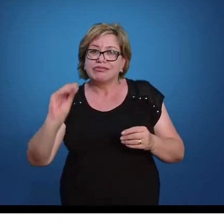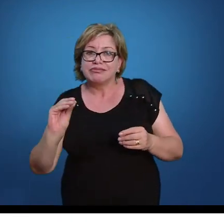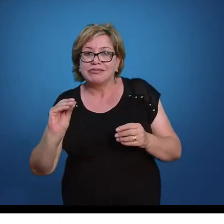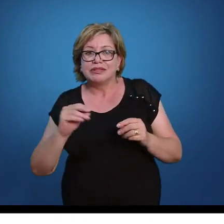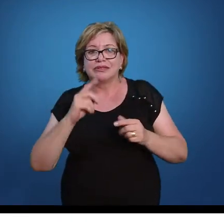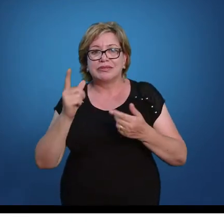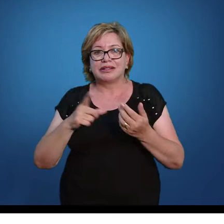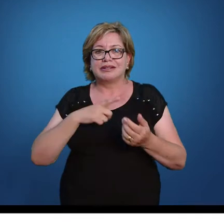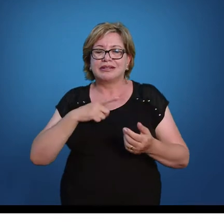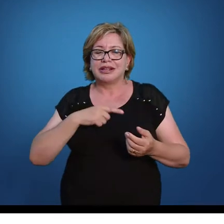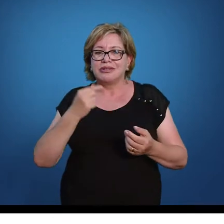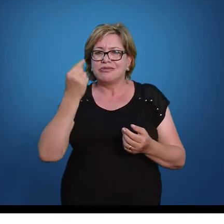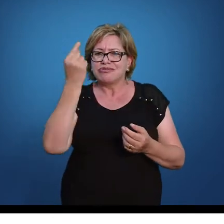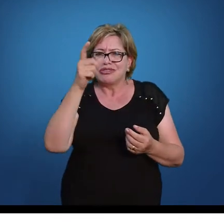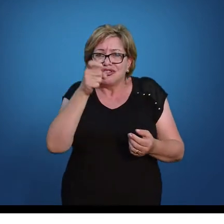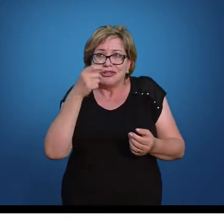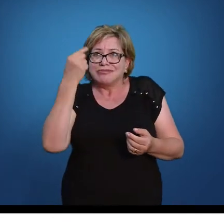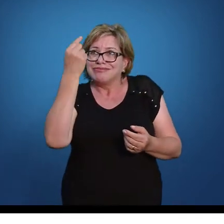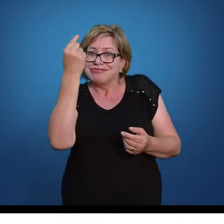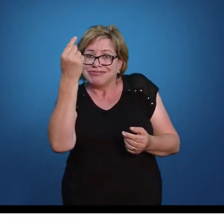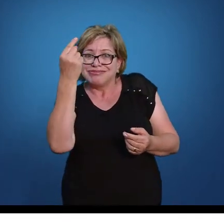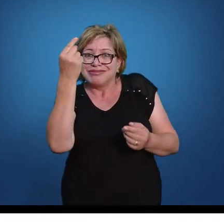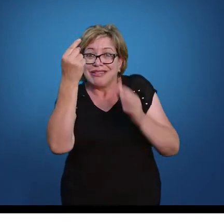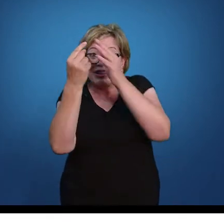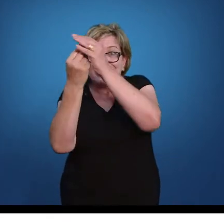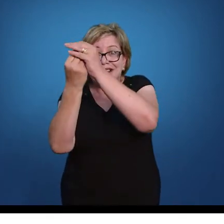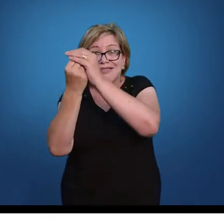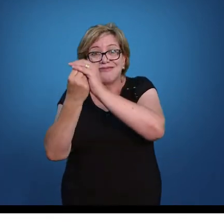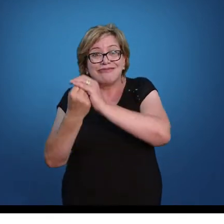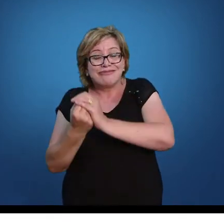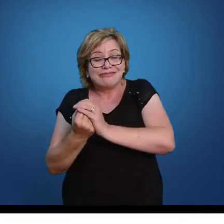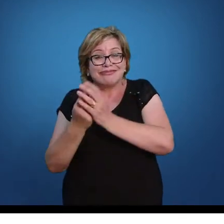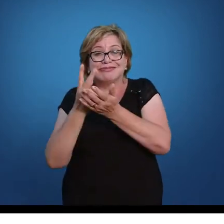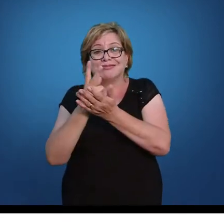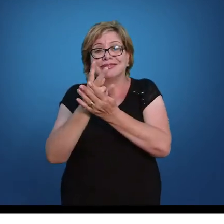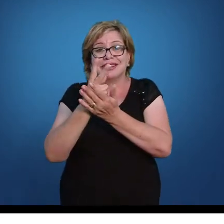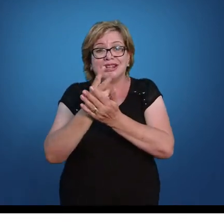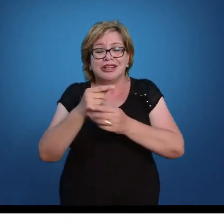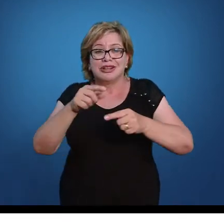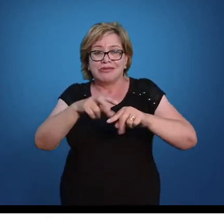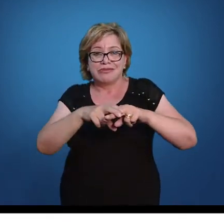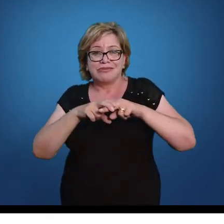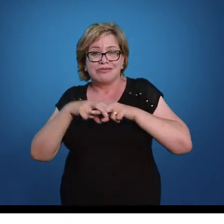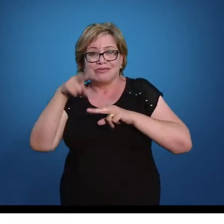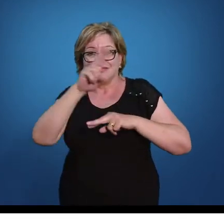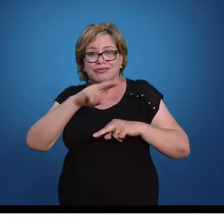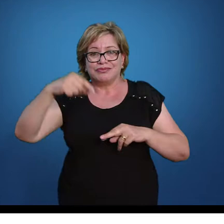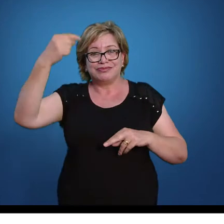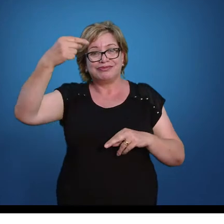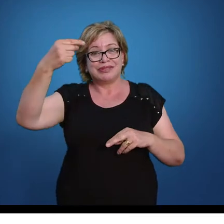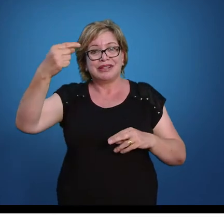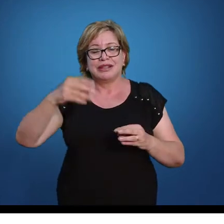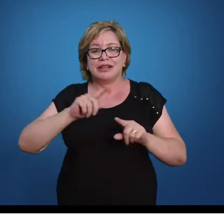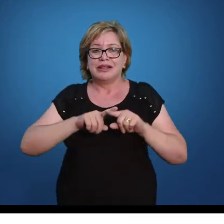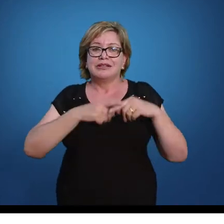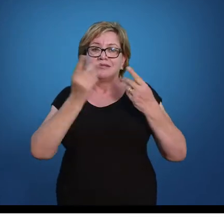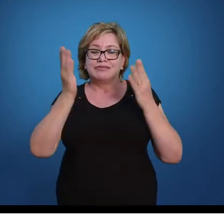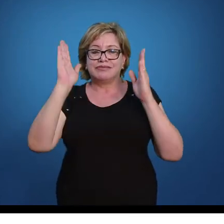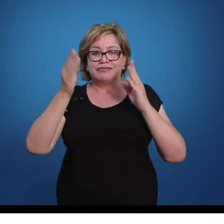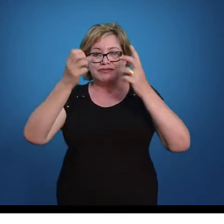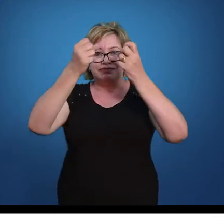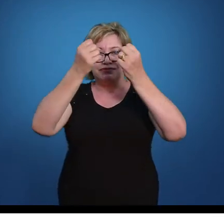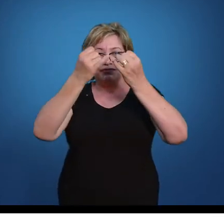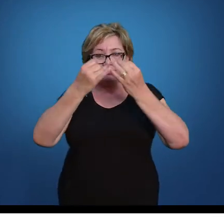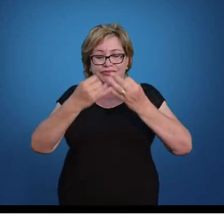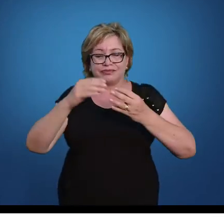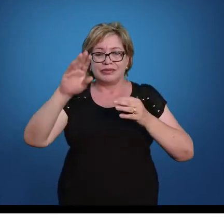mas ele tem o número 1 aqui. Então, por isso que ela é chamada de primeiro grau. Mas, como já é comum, a gente